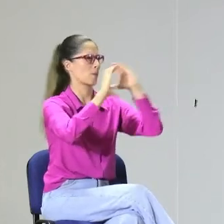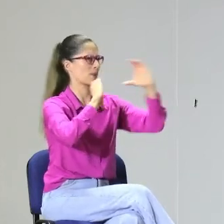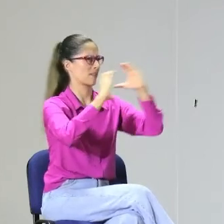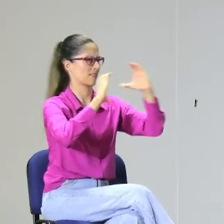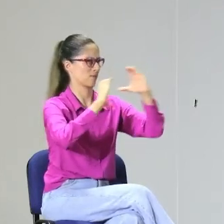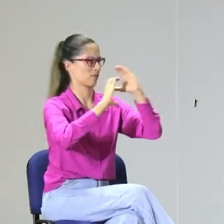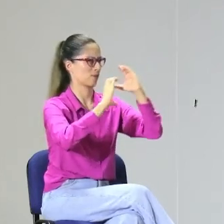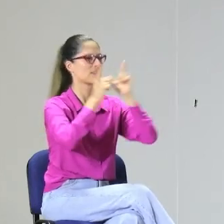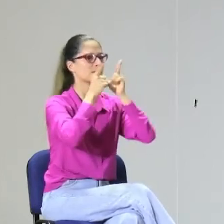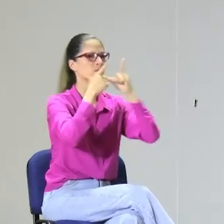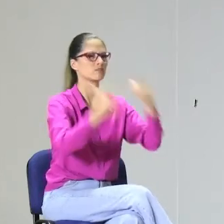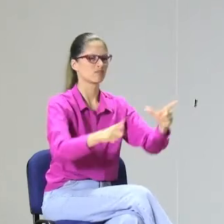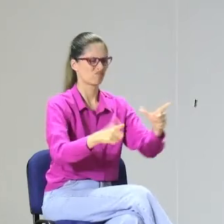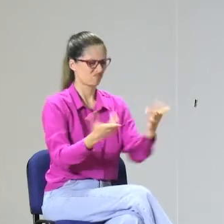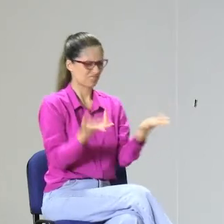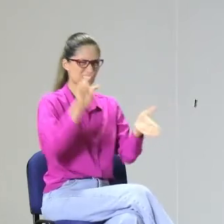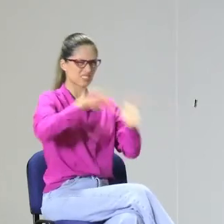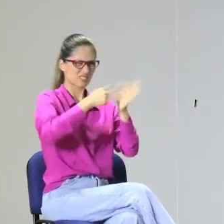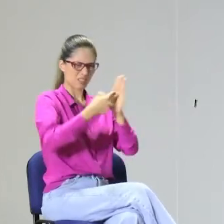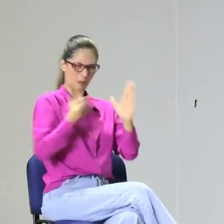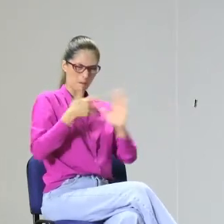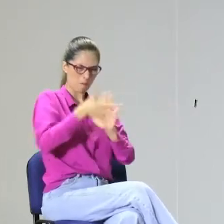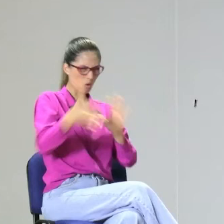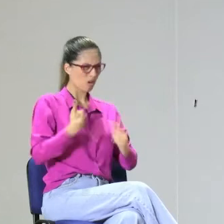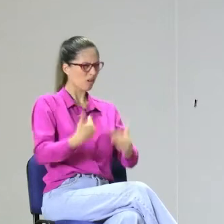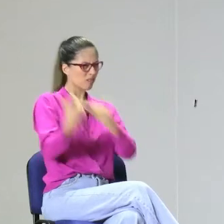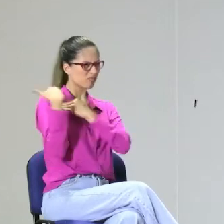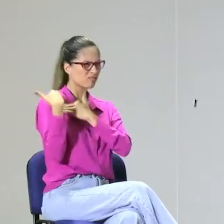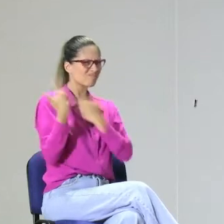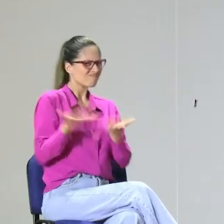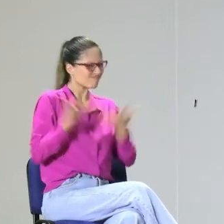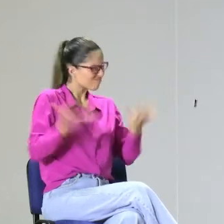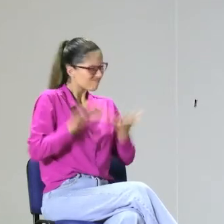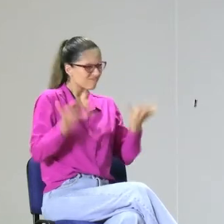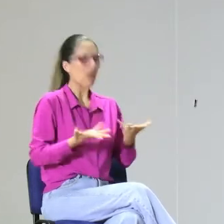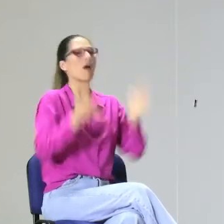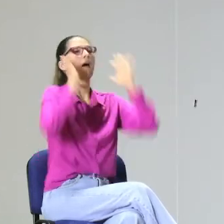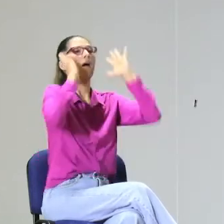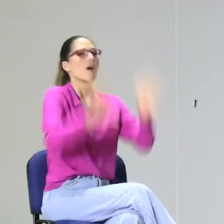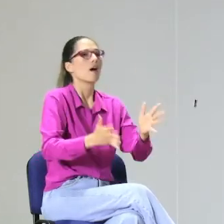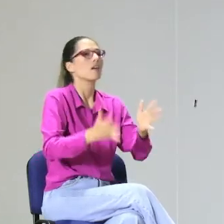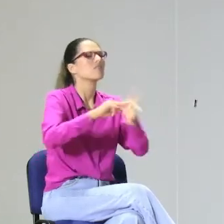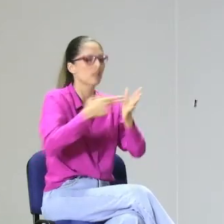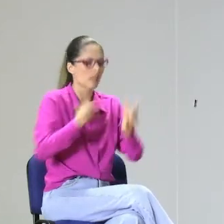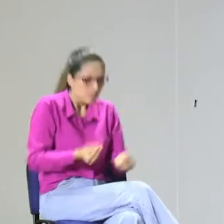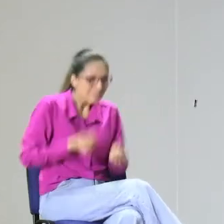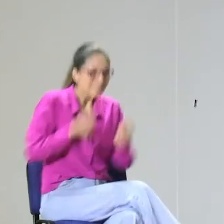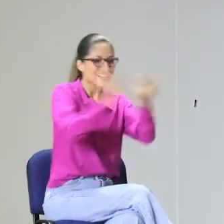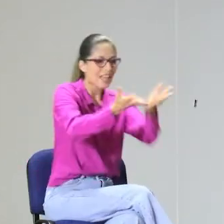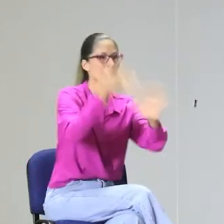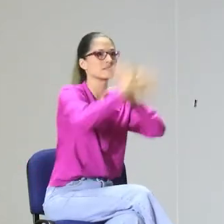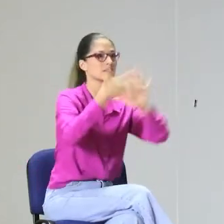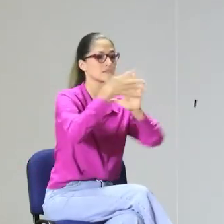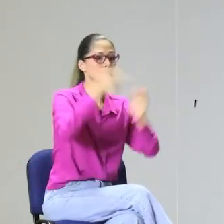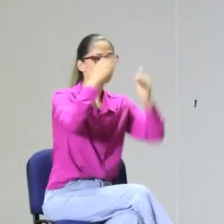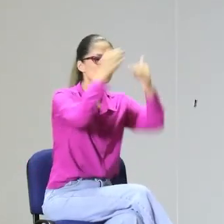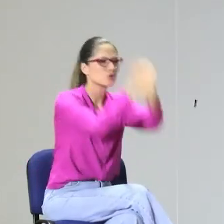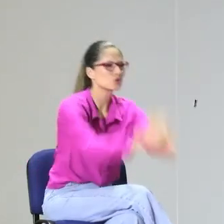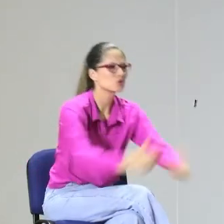aspectos, el sociocomunicativo y el lingüístico. El modelo lingüístico debe tener estos elementos